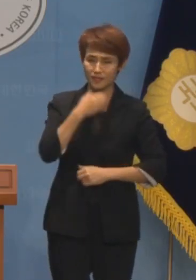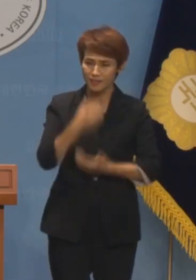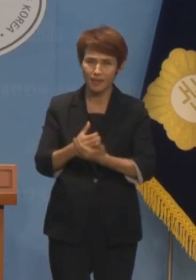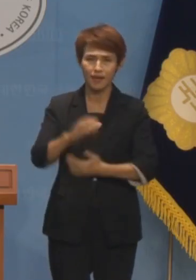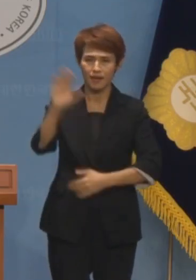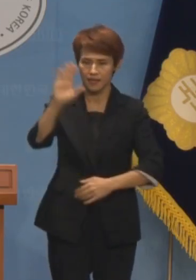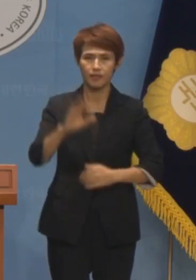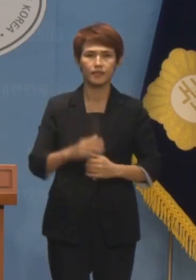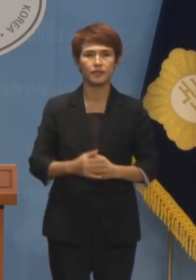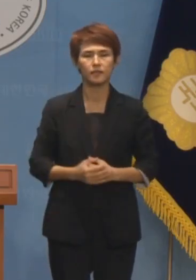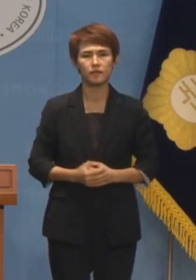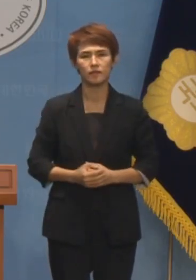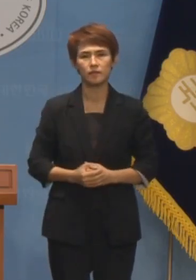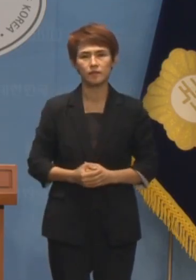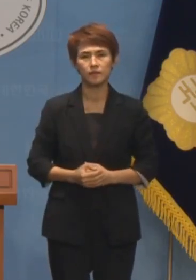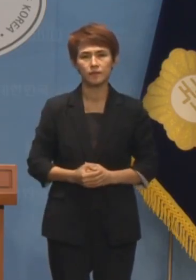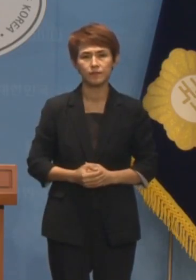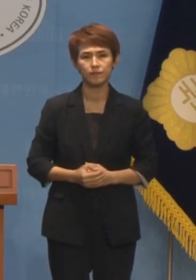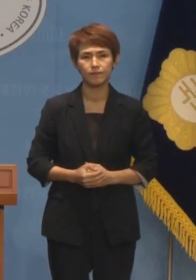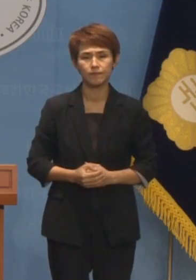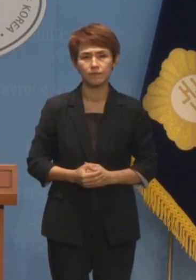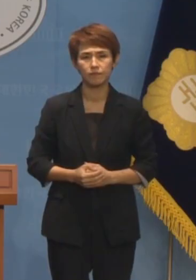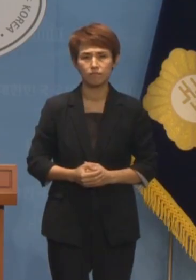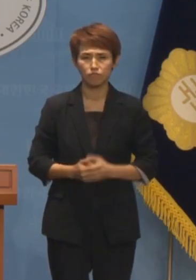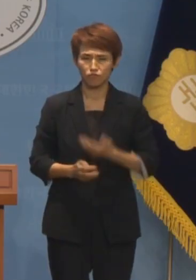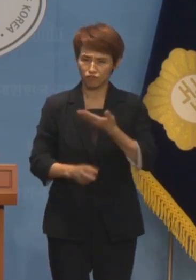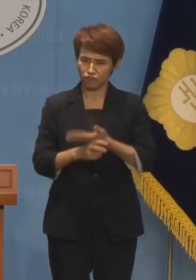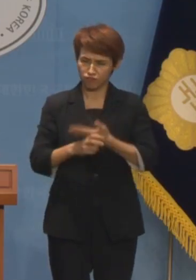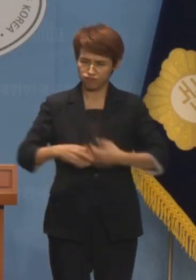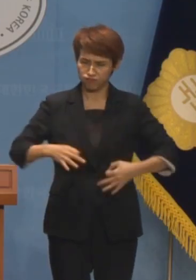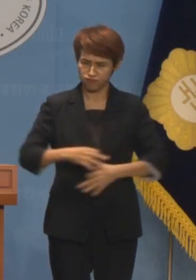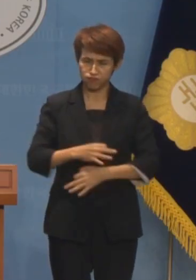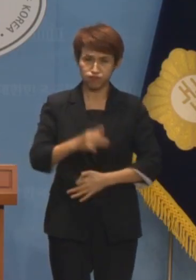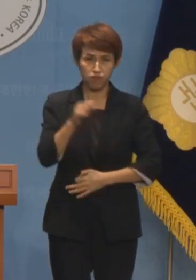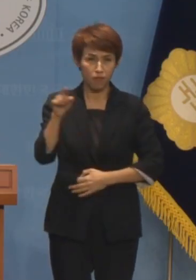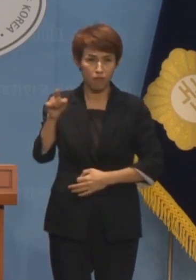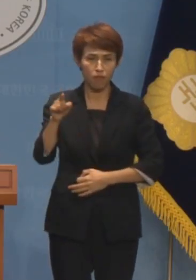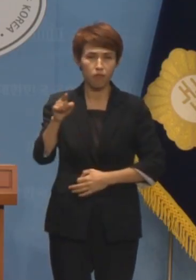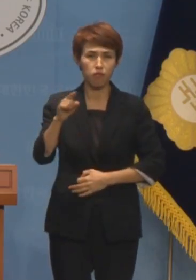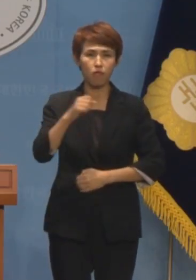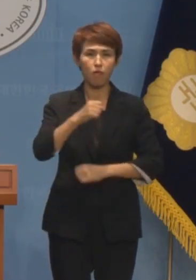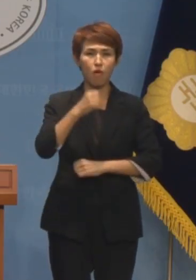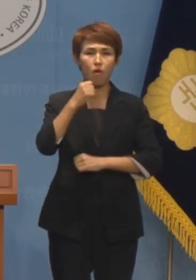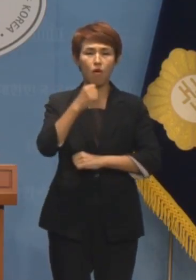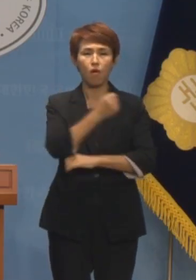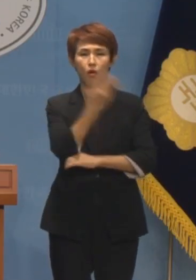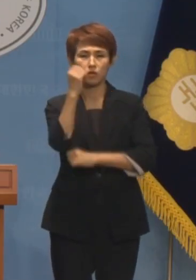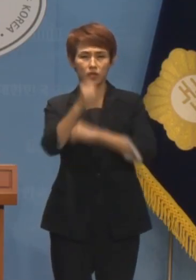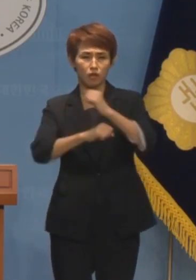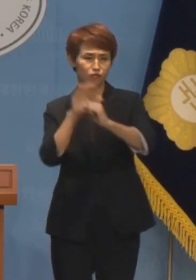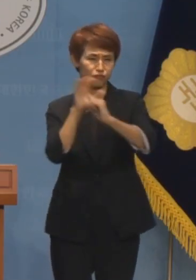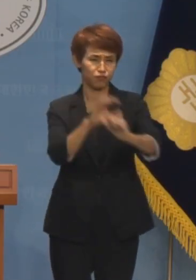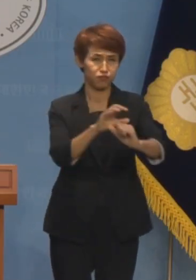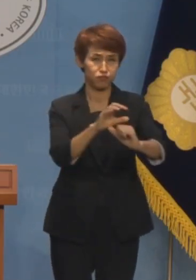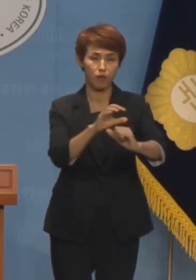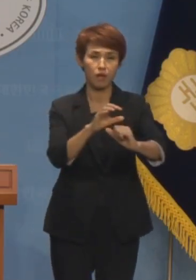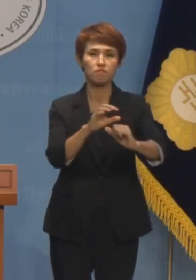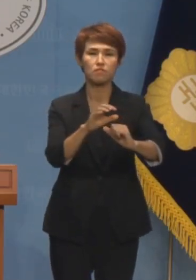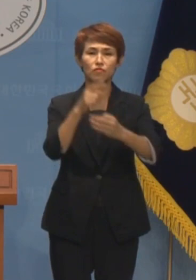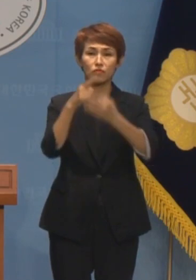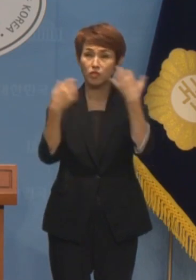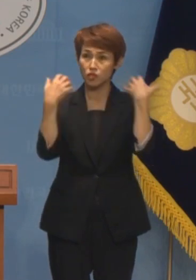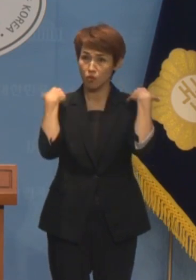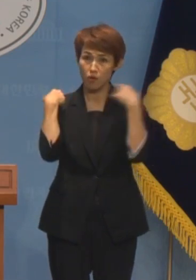것입니다. 반칙과 부정을 일삼으며 언론의 자유를 집어삼키려 한 윤석열 정권의 폭주는